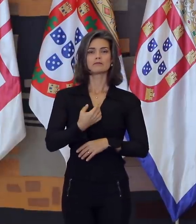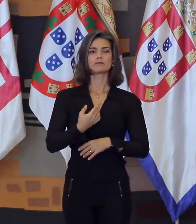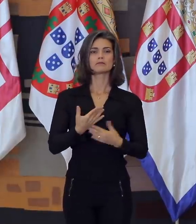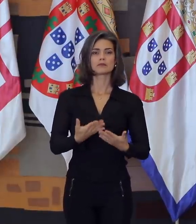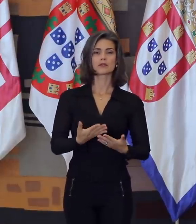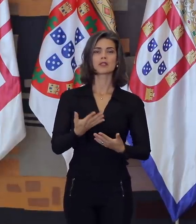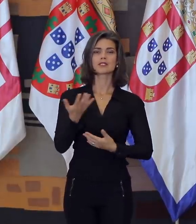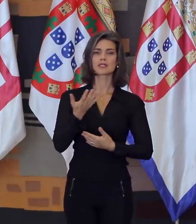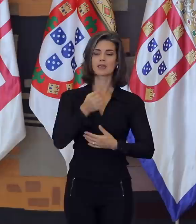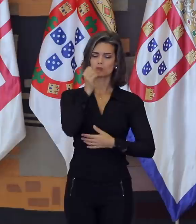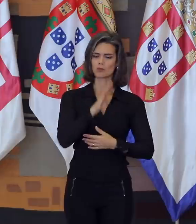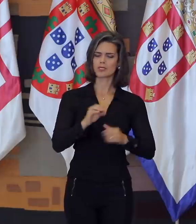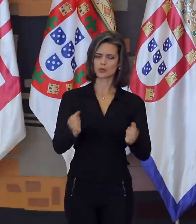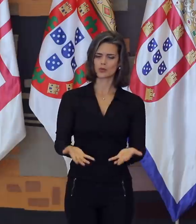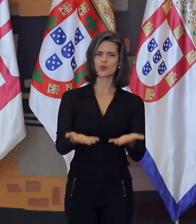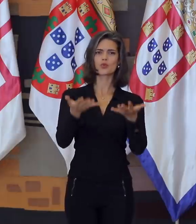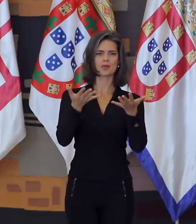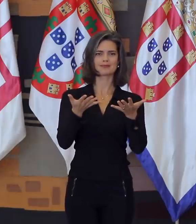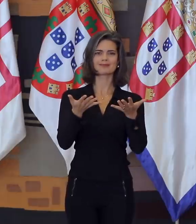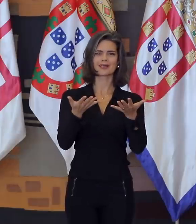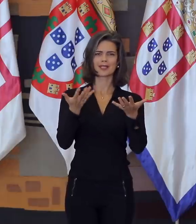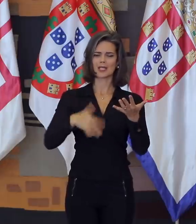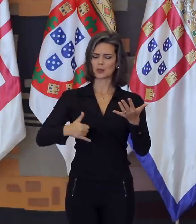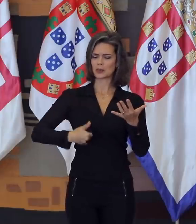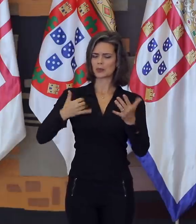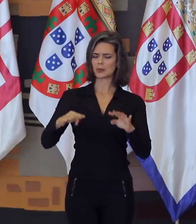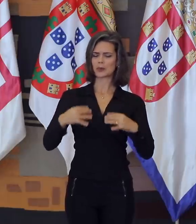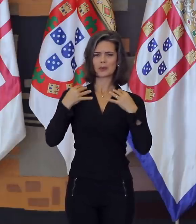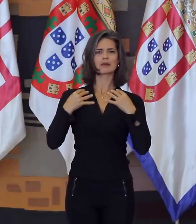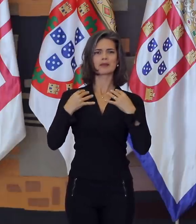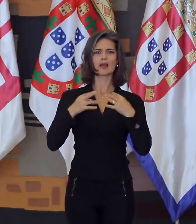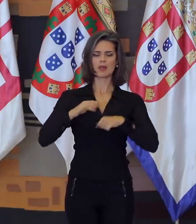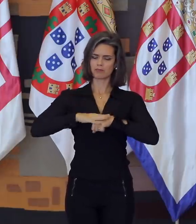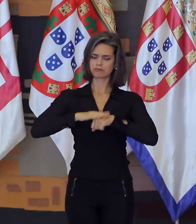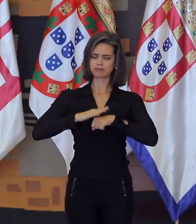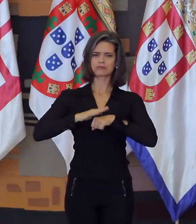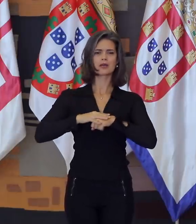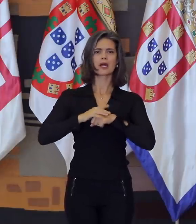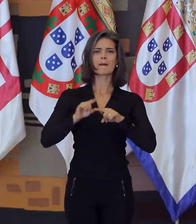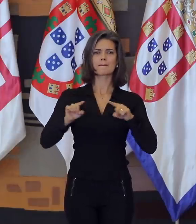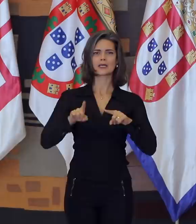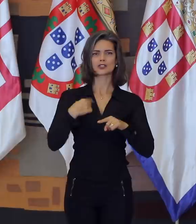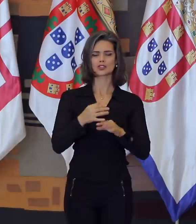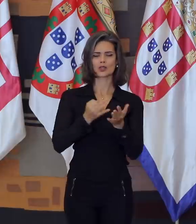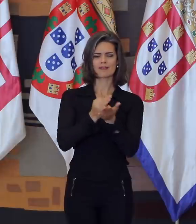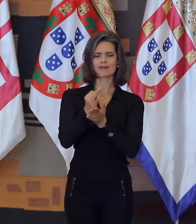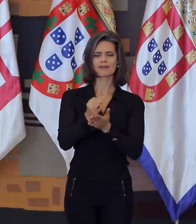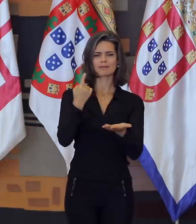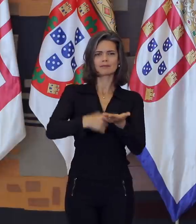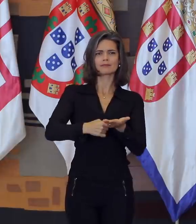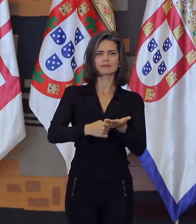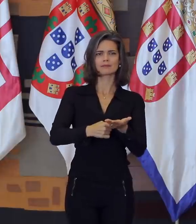opulência, mas a grandeza de nossa pátria. Não agimos por princípios próprios, mas somos fiéis cumpridores